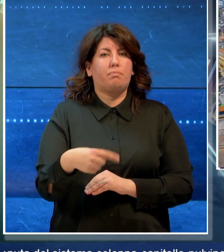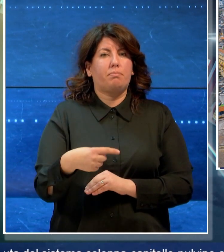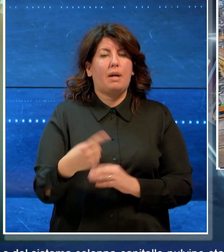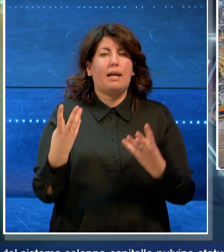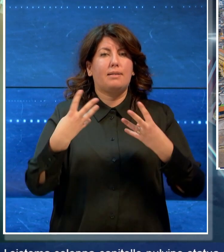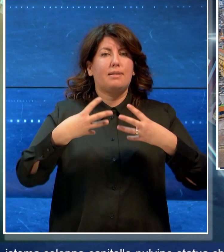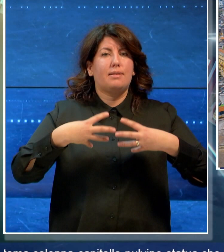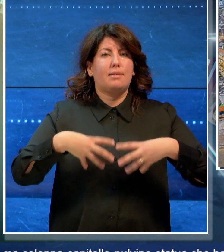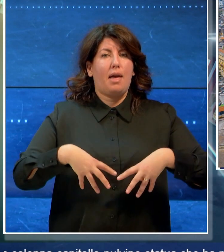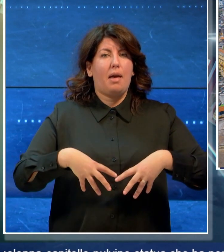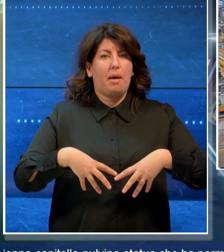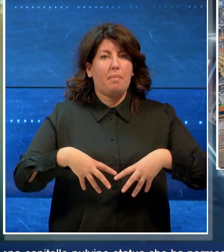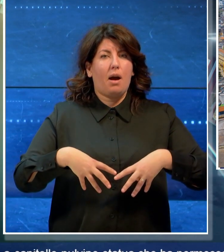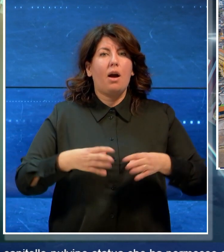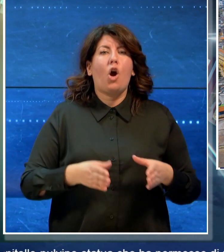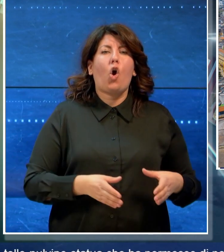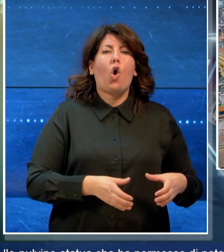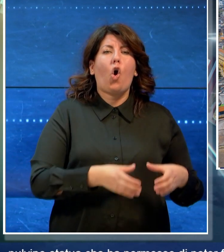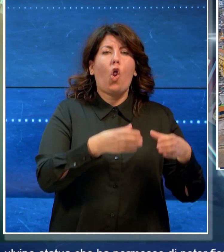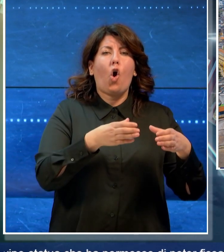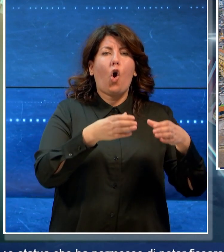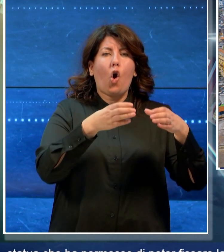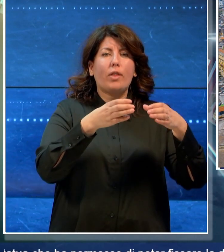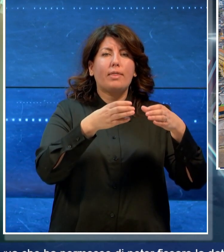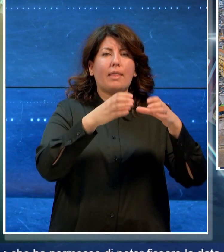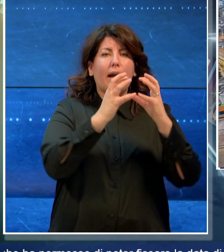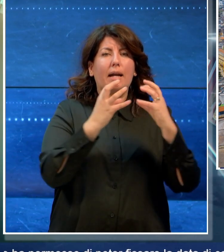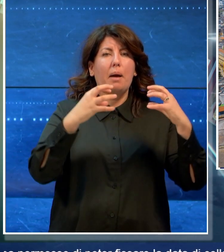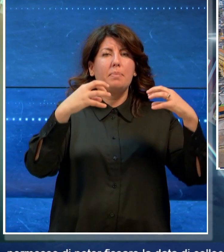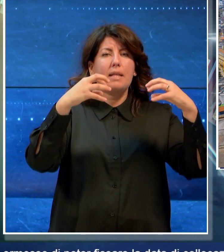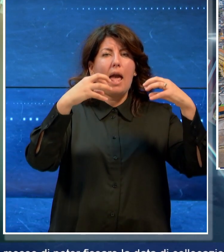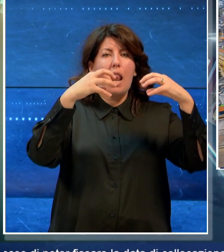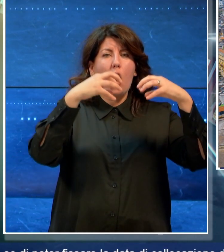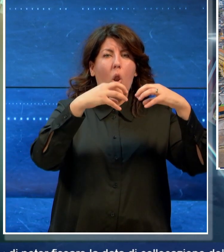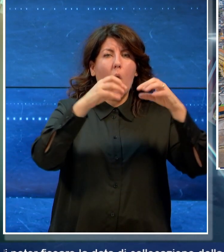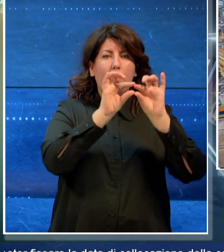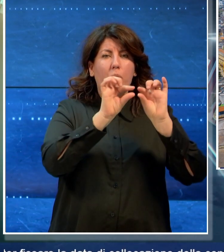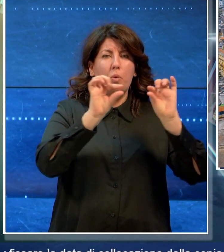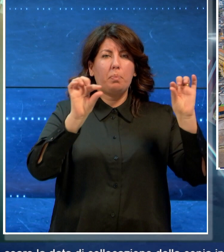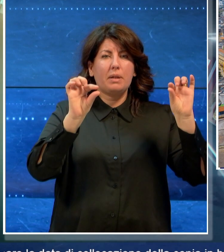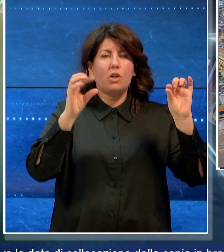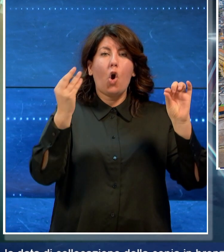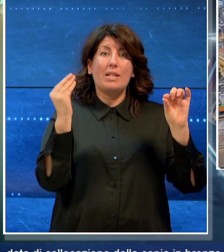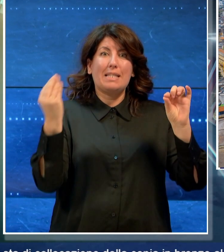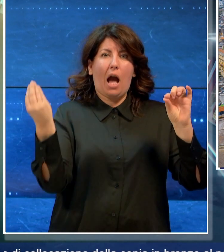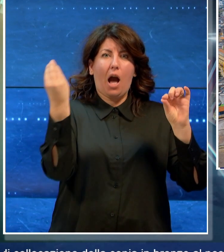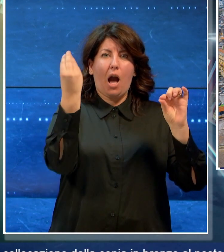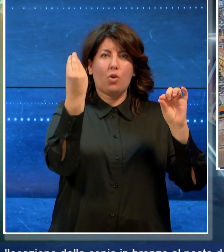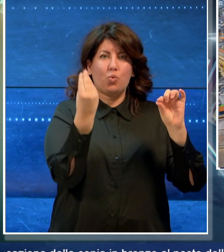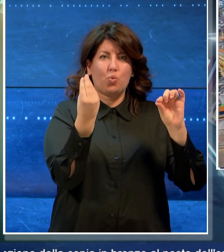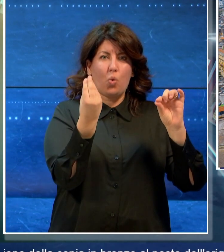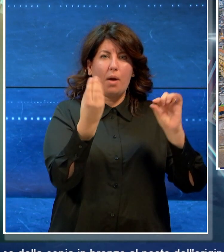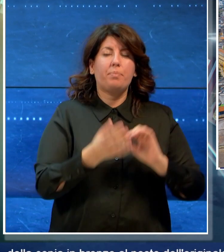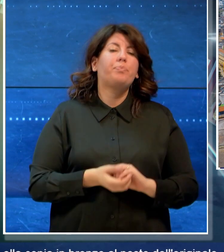sistema colonna capitello pulvino statua che ha